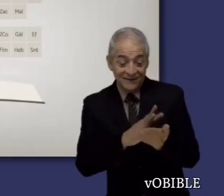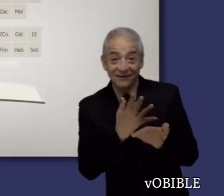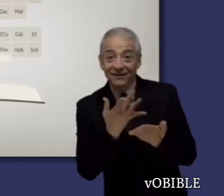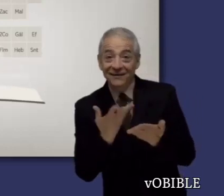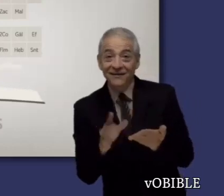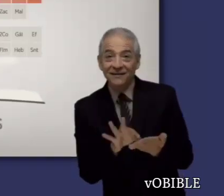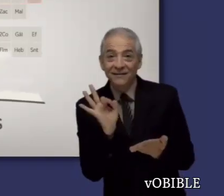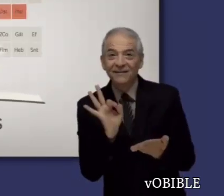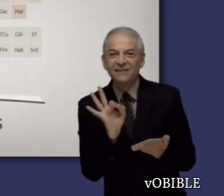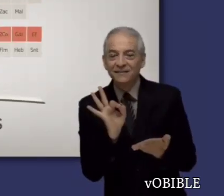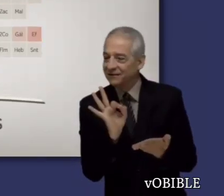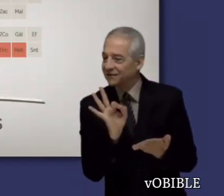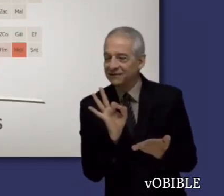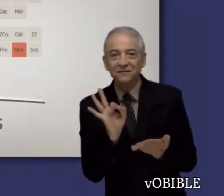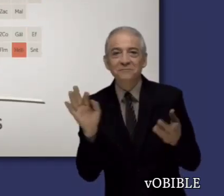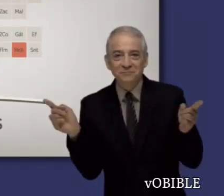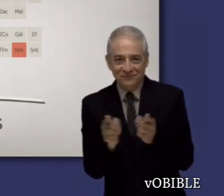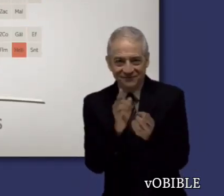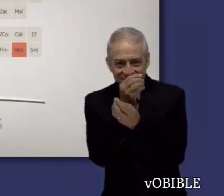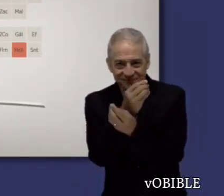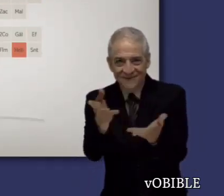Información sobre la carta a los hebreos